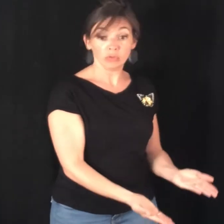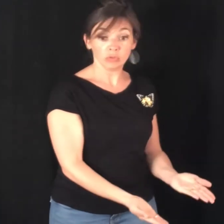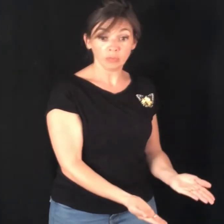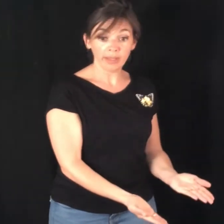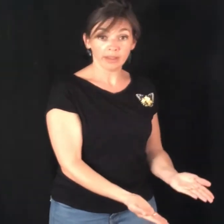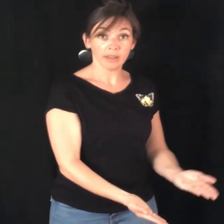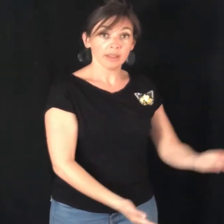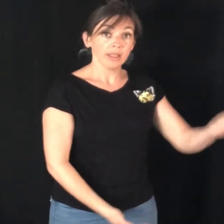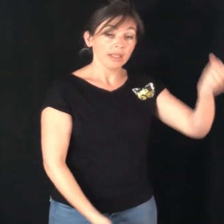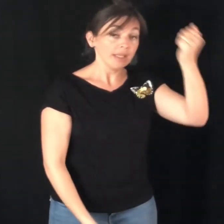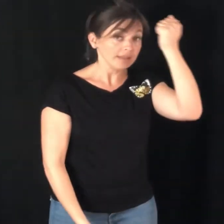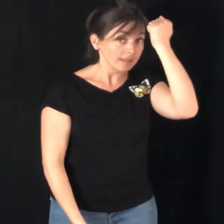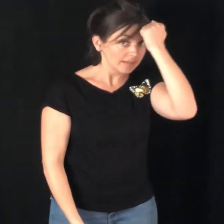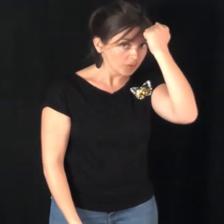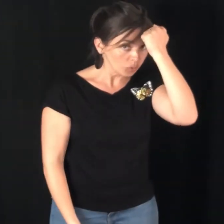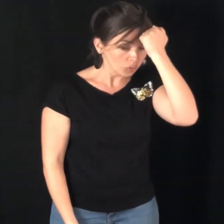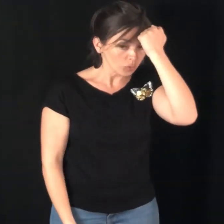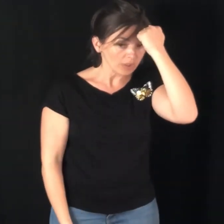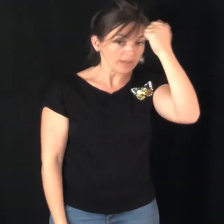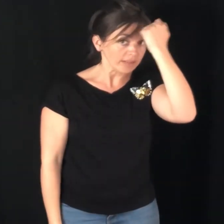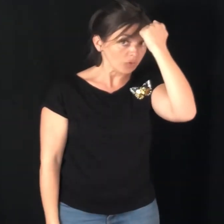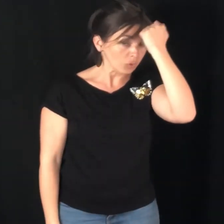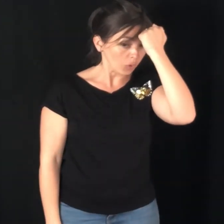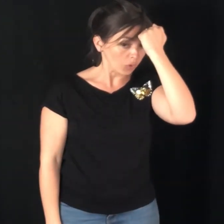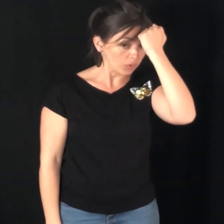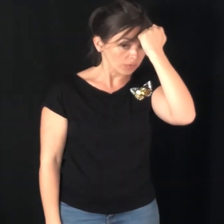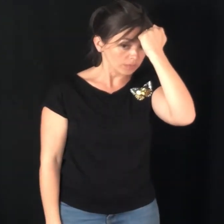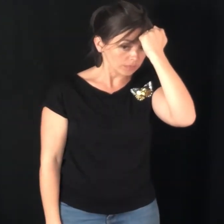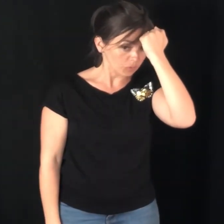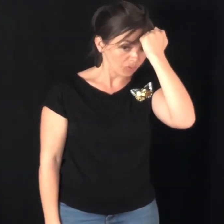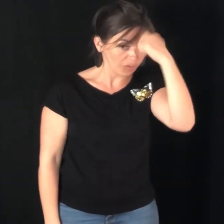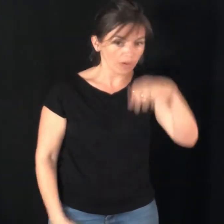père. Et il était têtu. La tête dure. Deux fois.